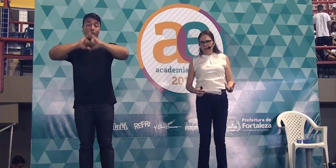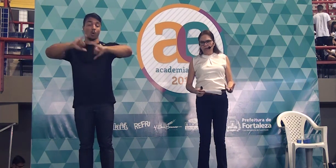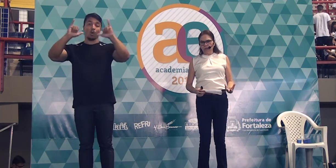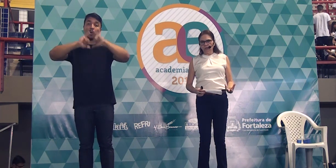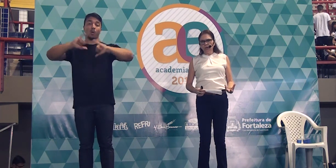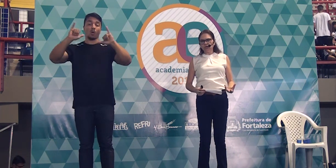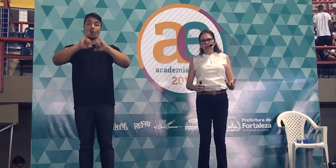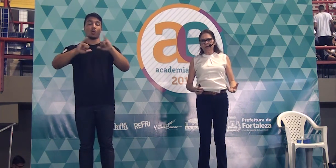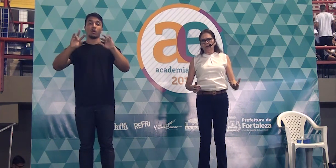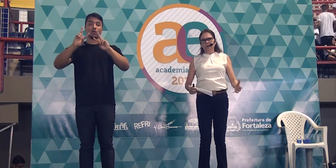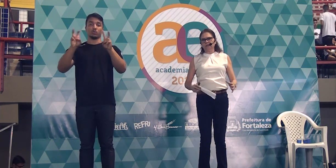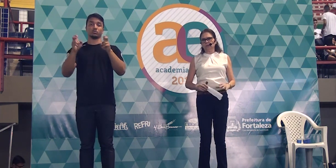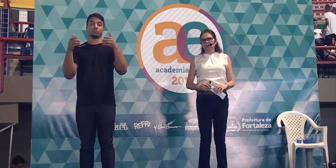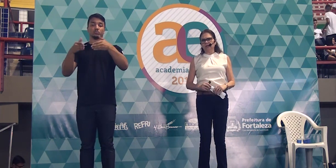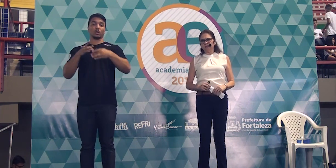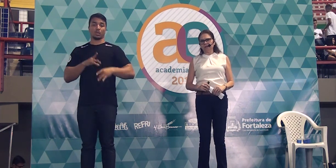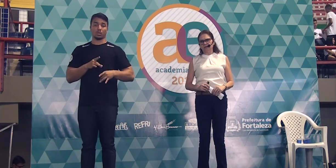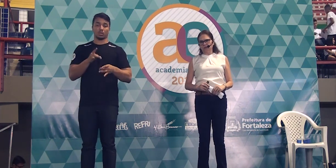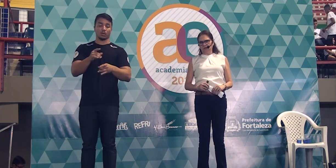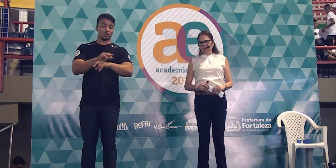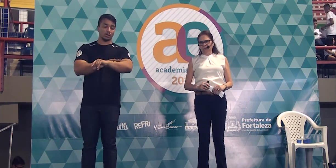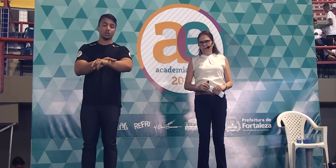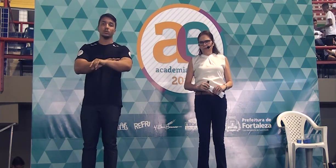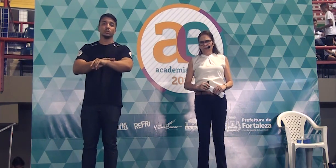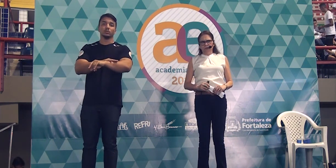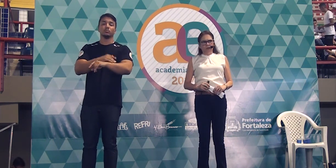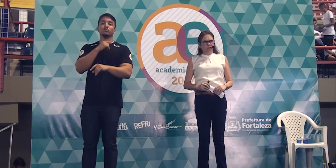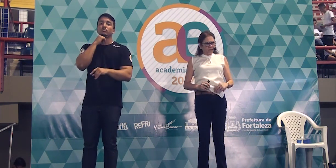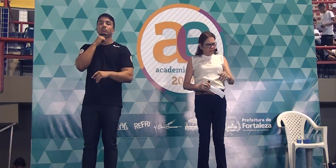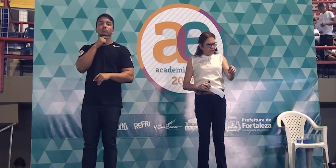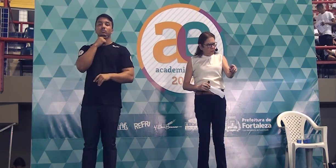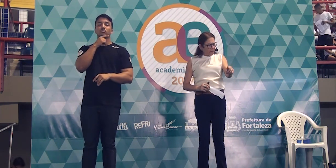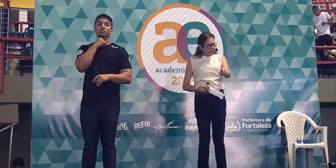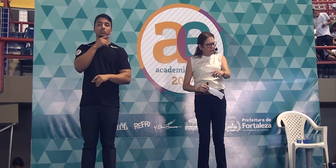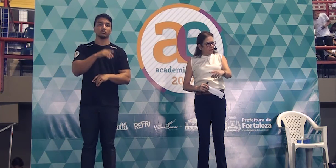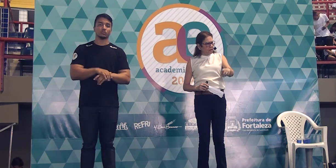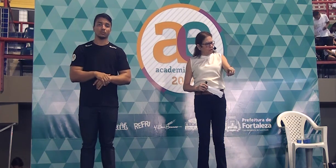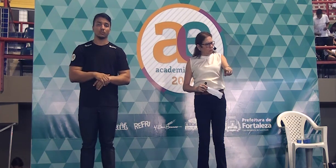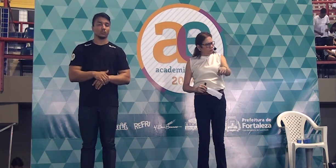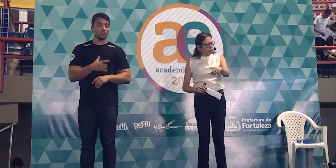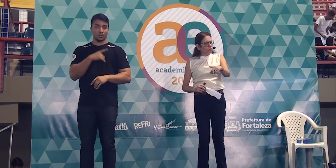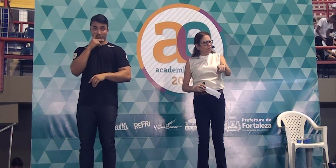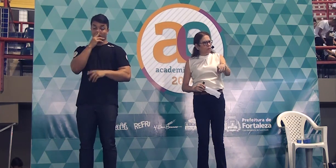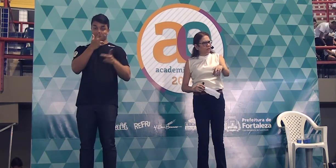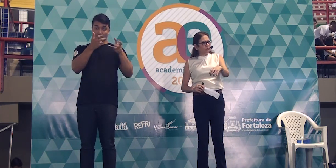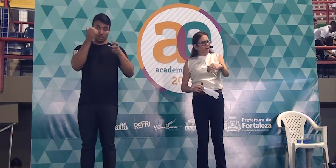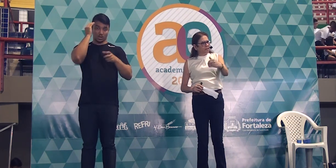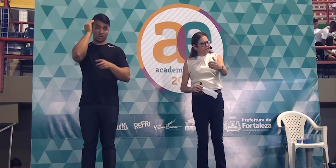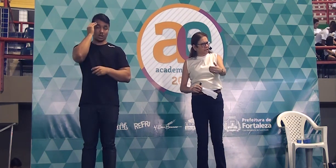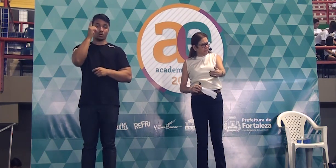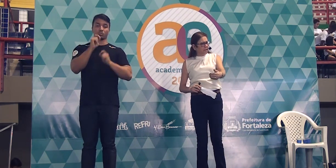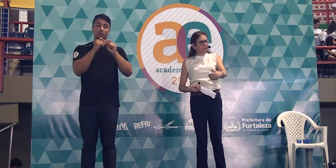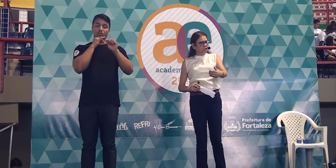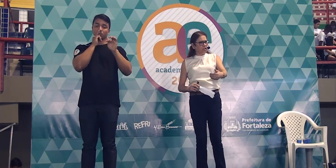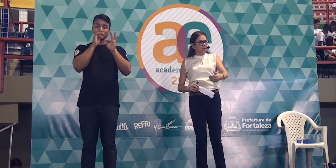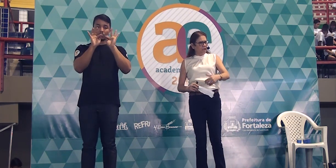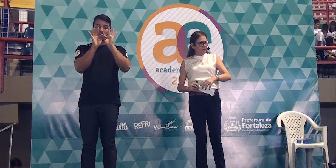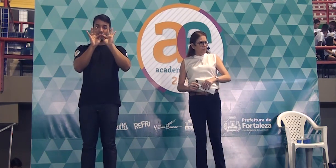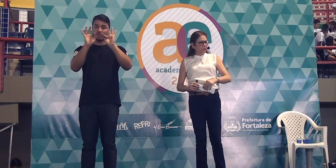discussão sobre doação de tecidos. Vocês compreendem que quando usam uma frase